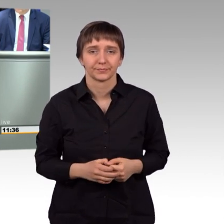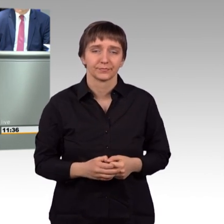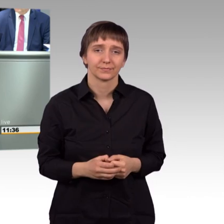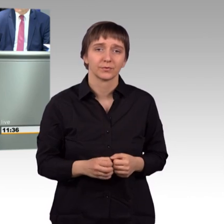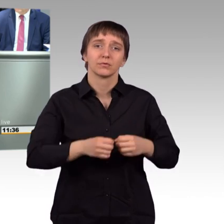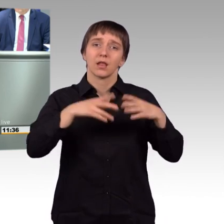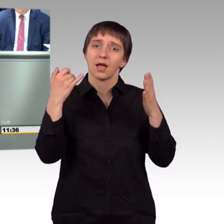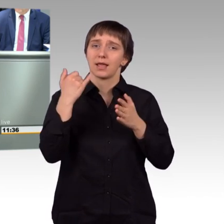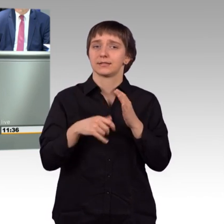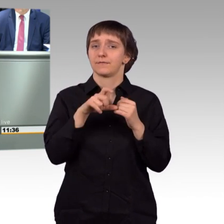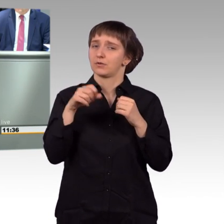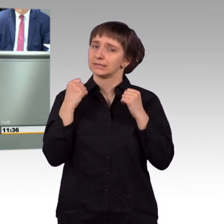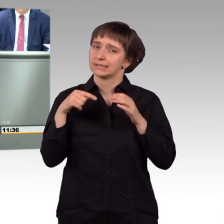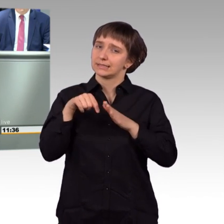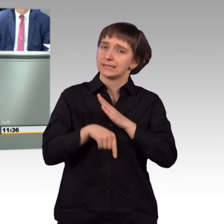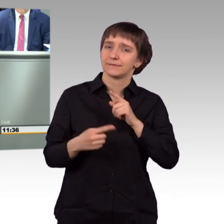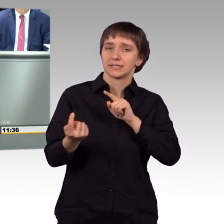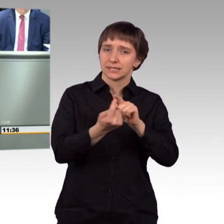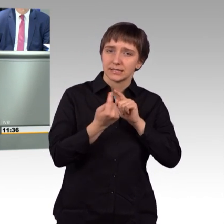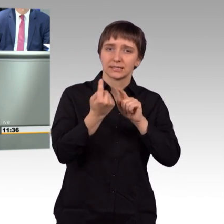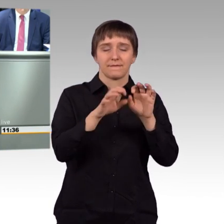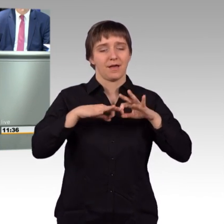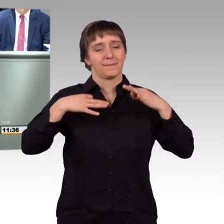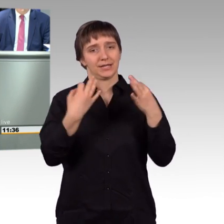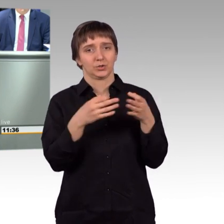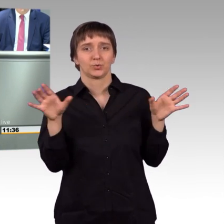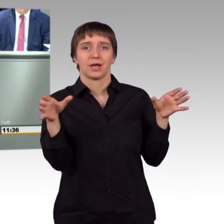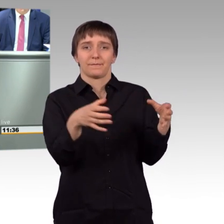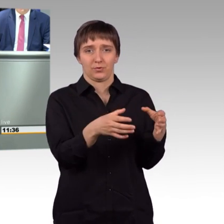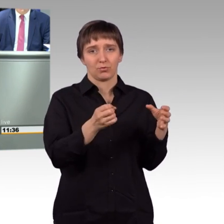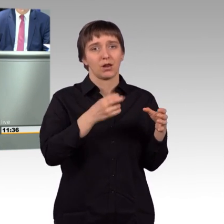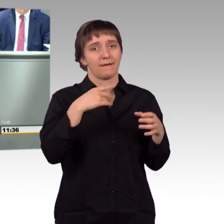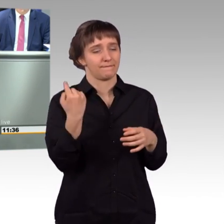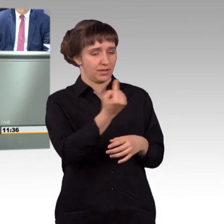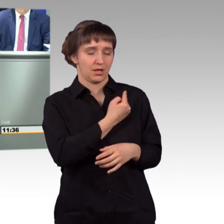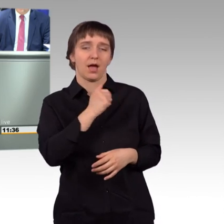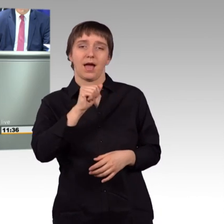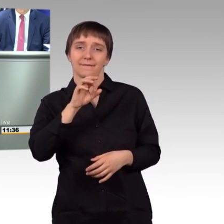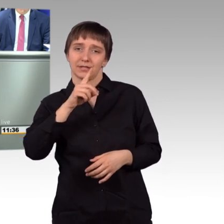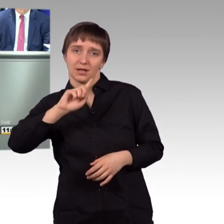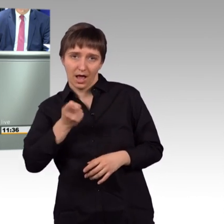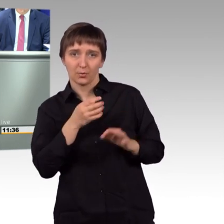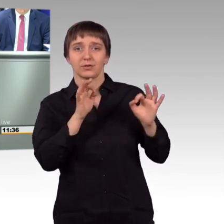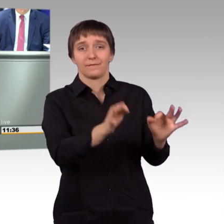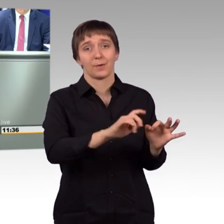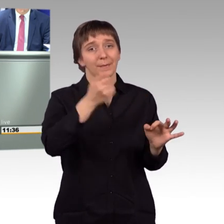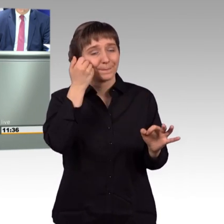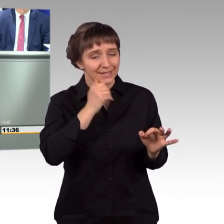so intensiv diskutierte Familienzusammenführung geben, für die wir als AfD natürlich auch sind. Aber bitte im Heimatland und nicht in Deutschland.